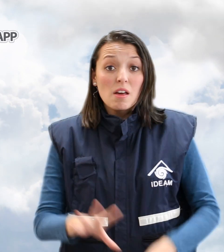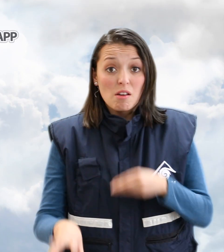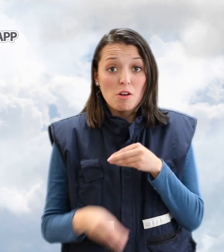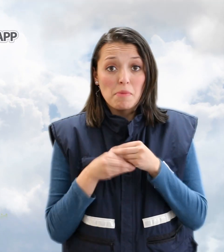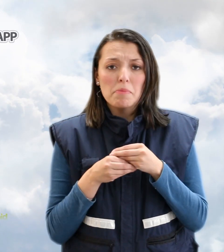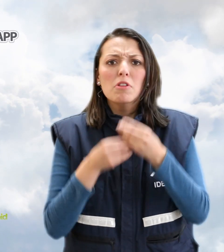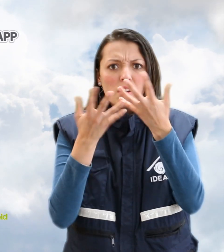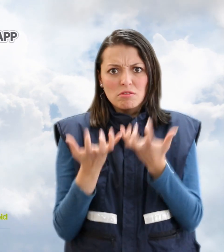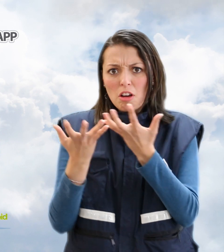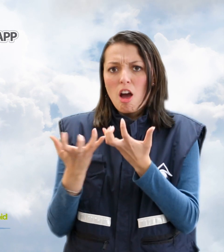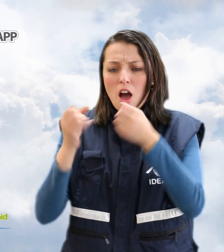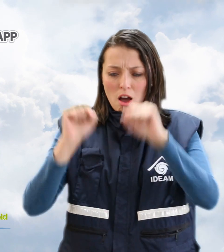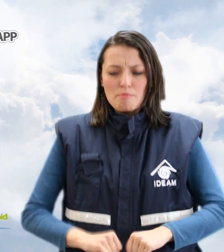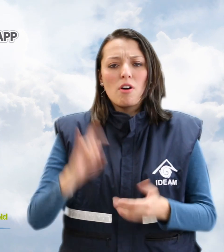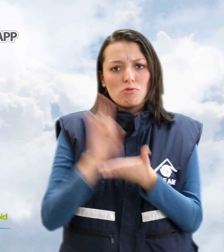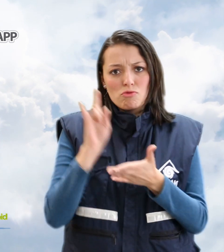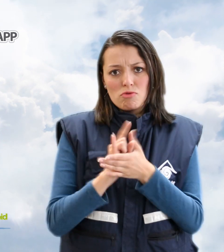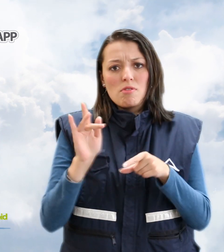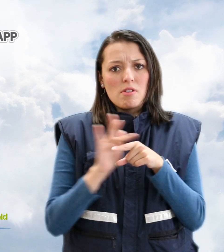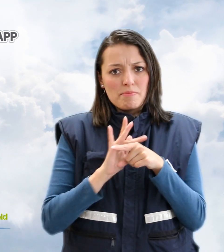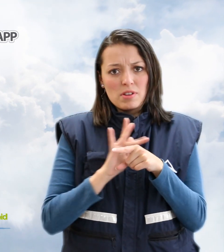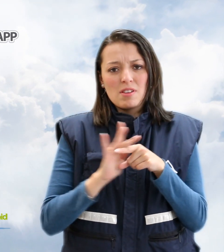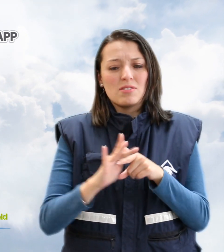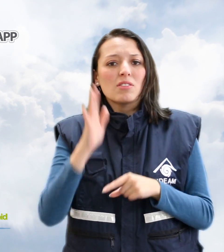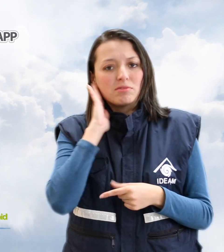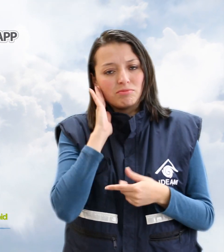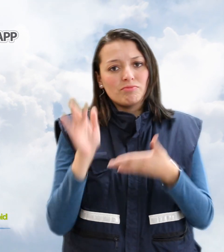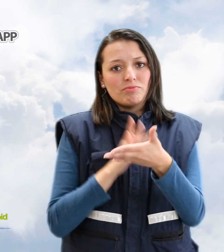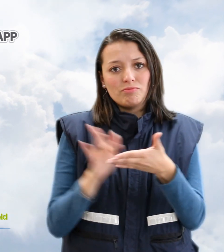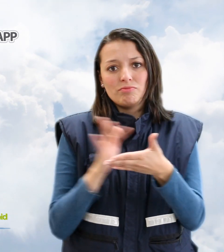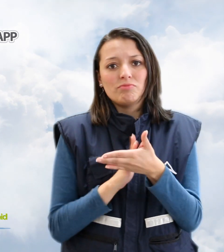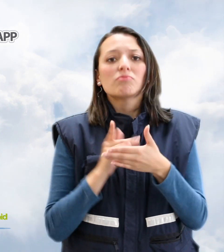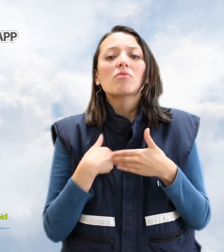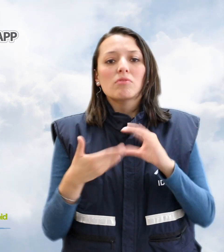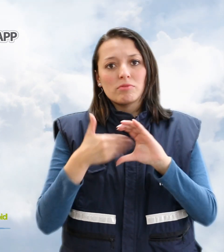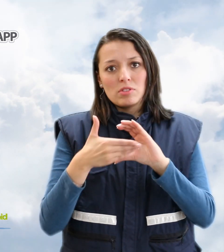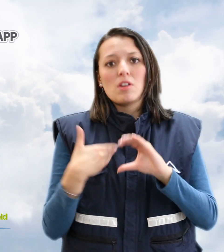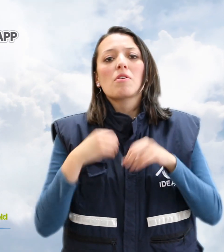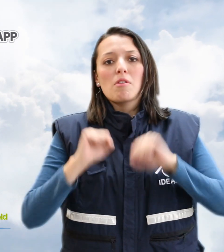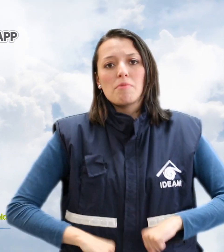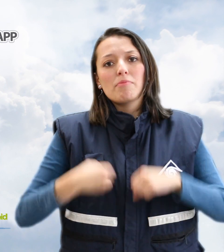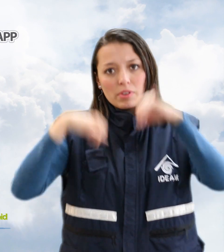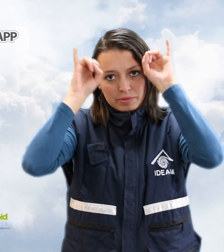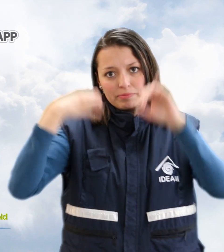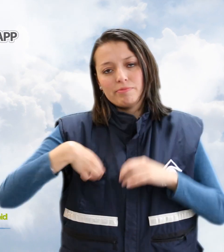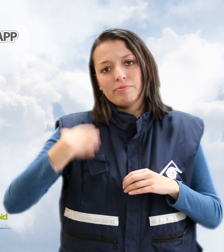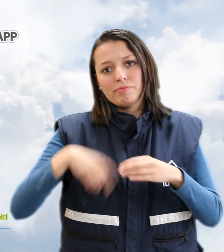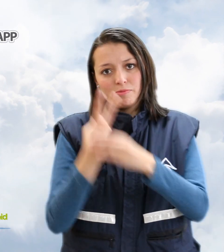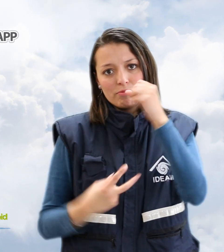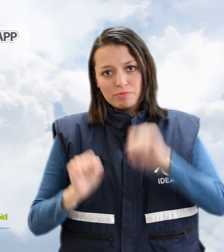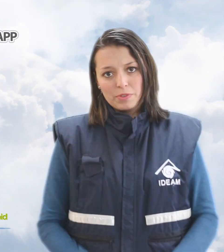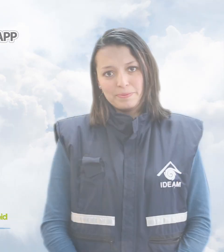Adicionalmente te invitamos a descargar nuestra aplicación Mi Pronóstico disponible para dispositivos móviles iPhone y Android.